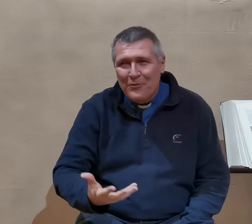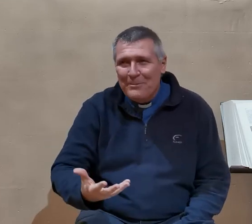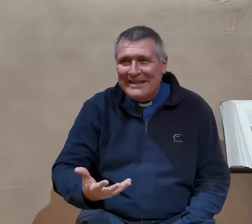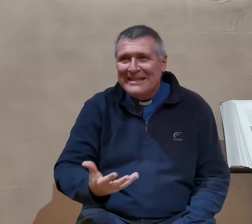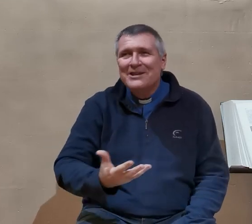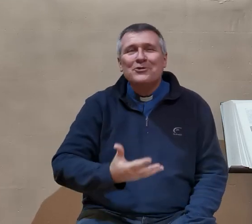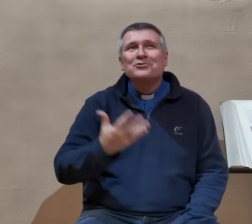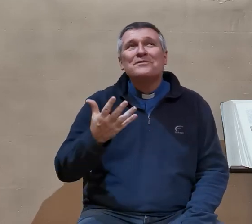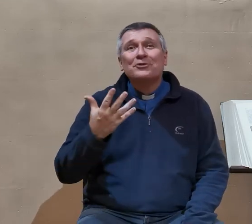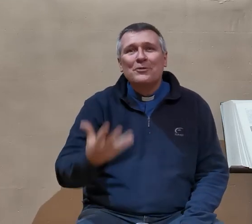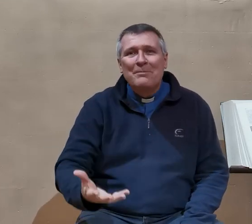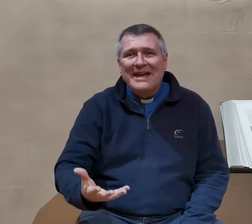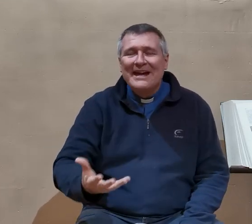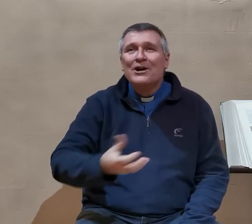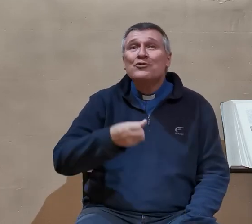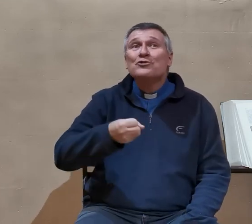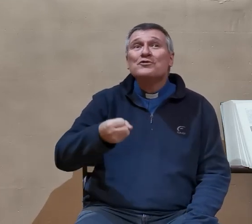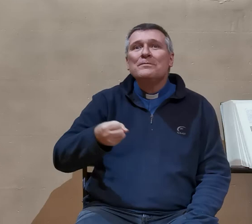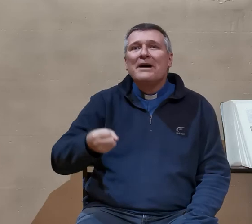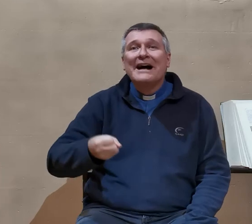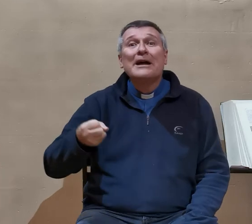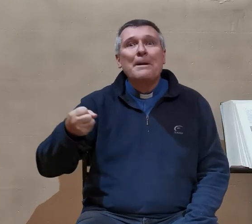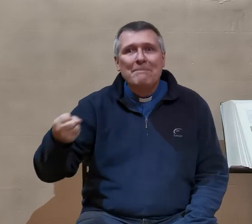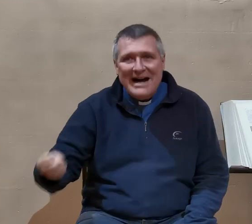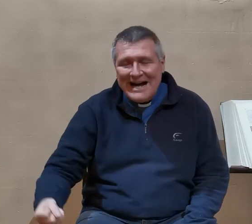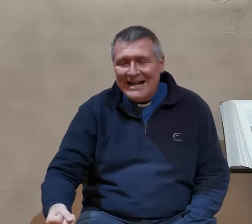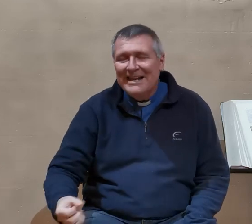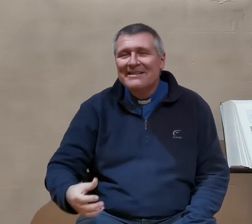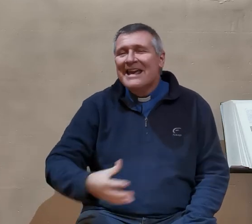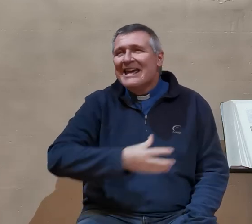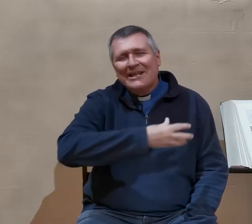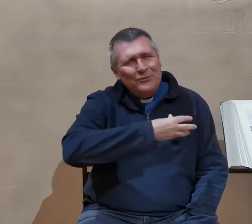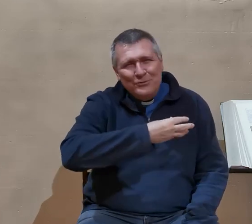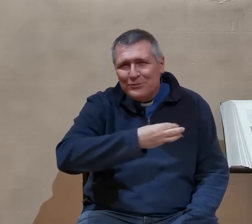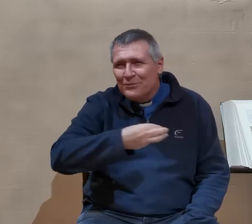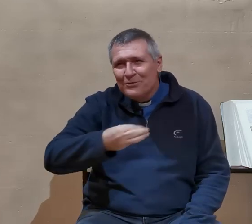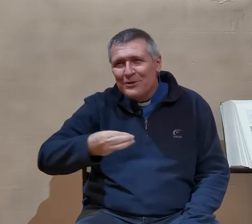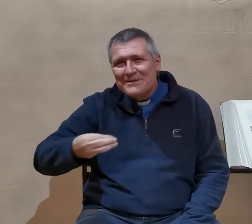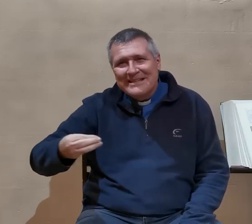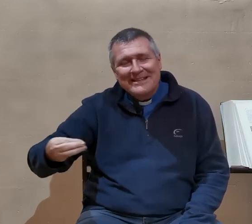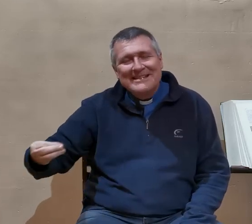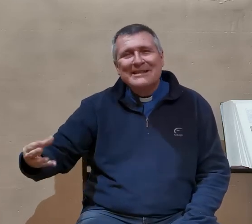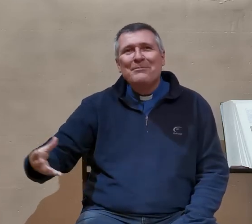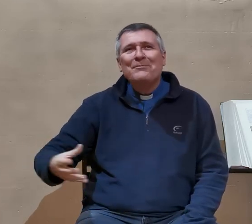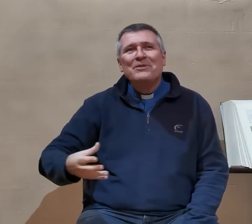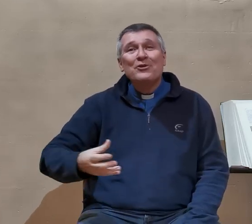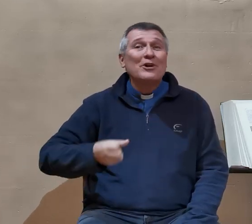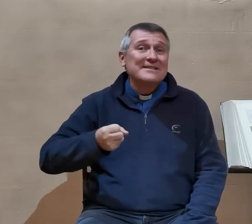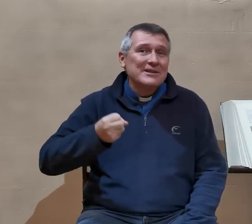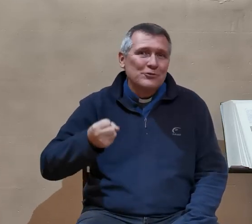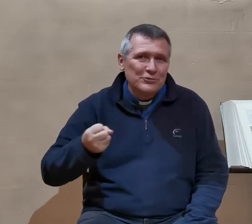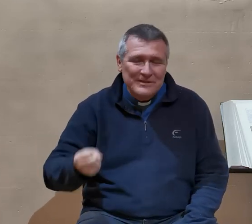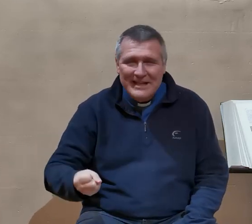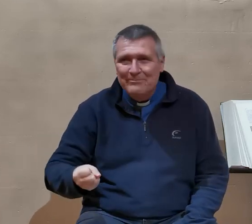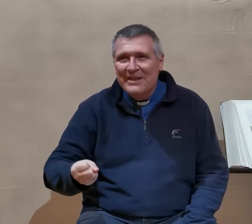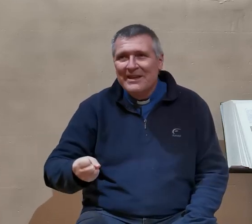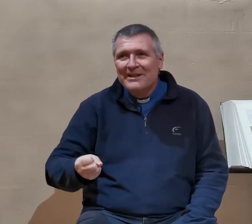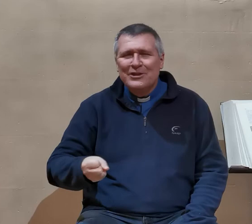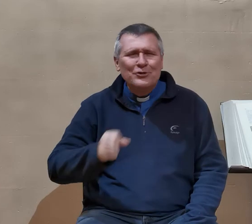accompagner, je suis votre Père, je ne suis pas un Baal. Et tout au long de l'Ancien Testament, il y aura cette lutte-là. D'ailleurs,